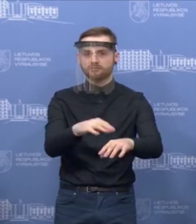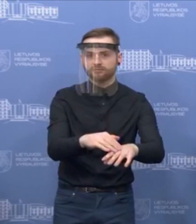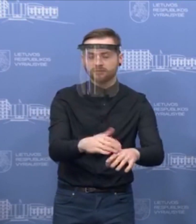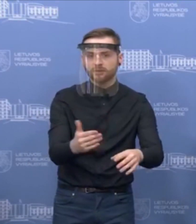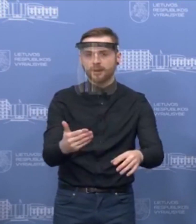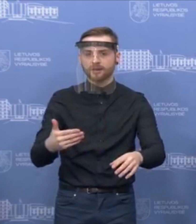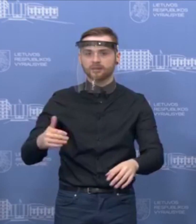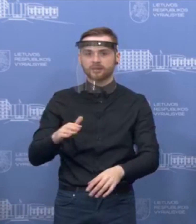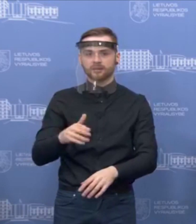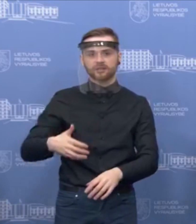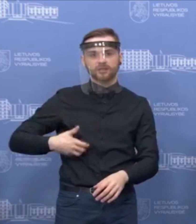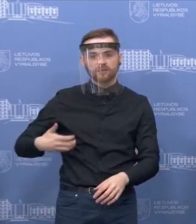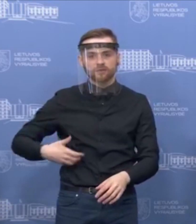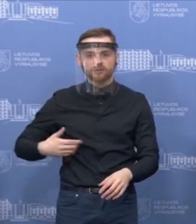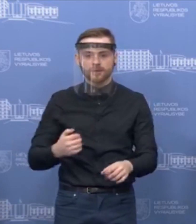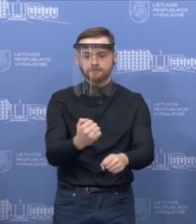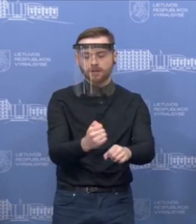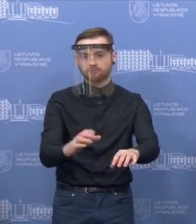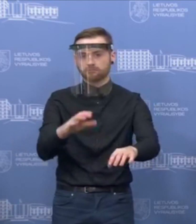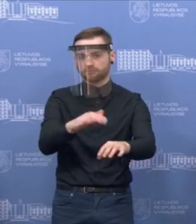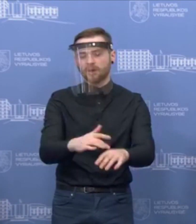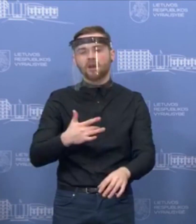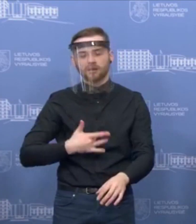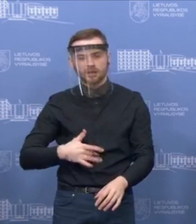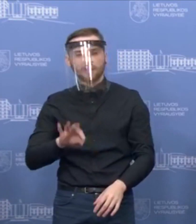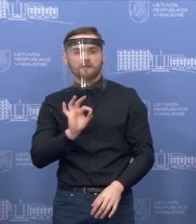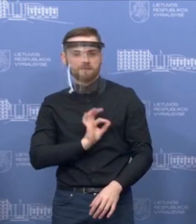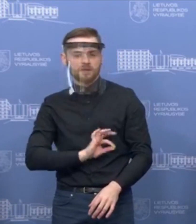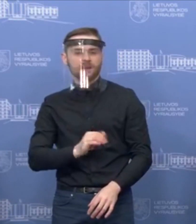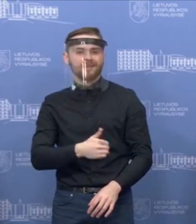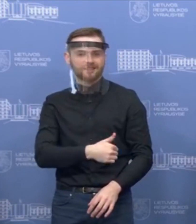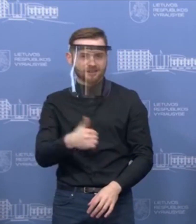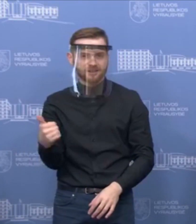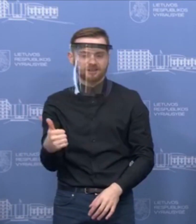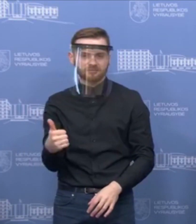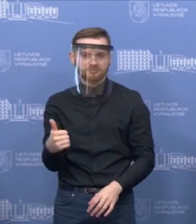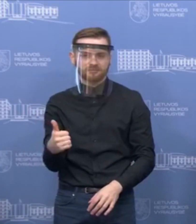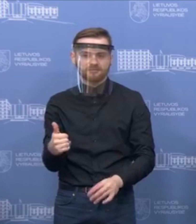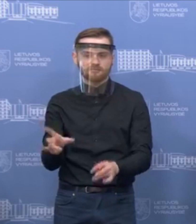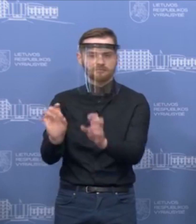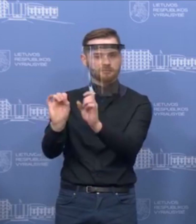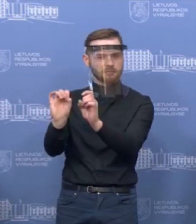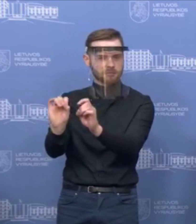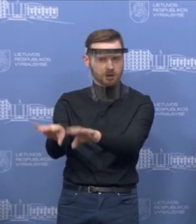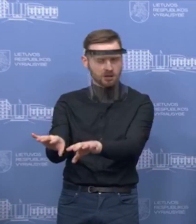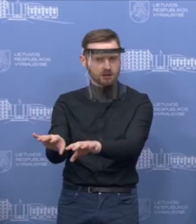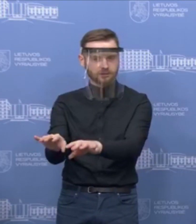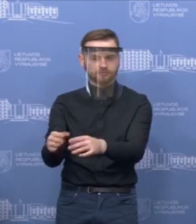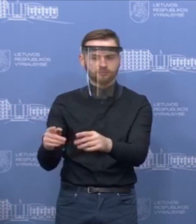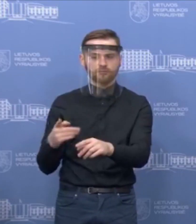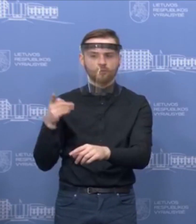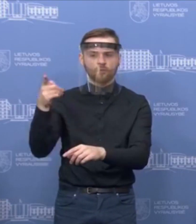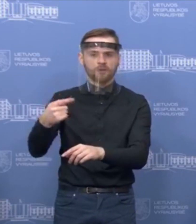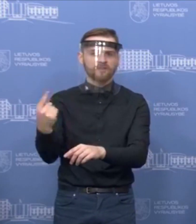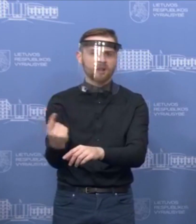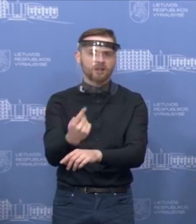gyvūnai, galbūt ir vertėtų juos palikti šiek tiek, nu, nepasiekiamosi vietose bent